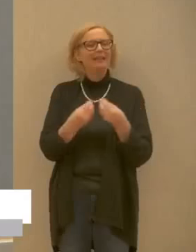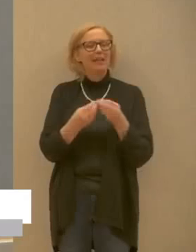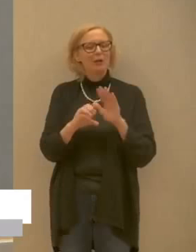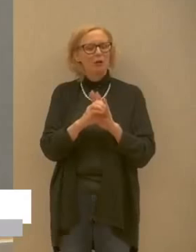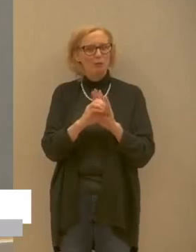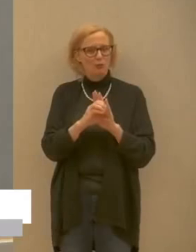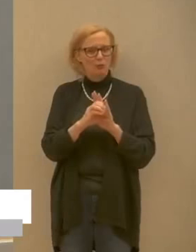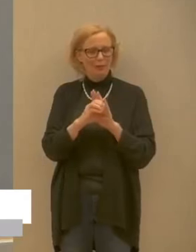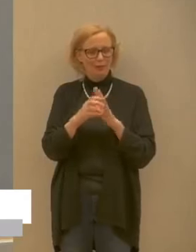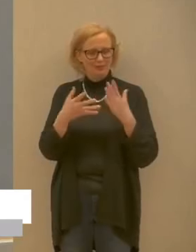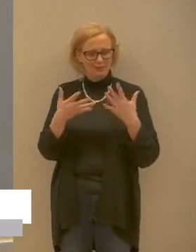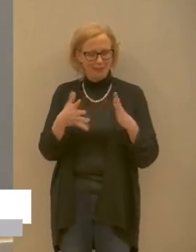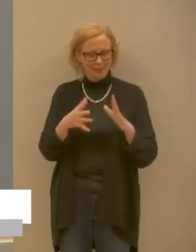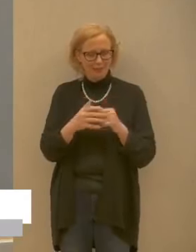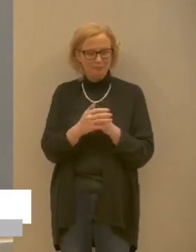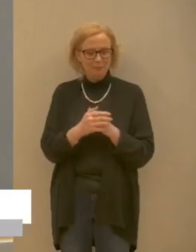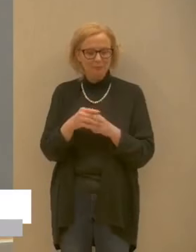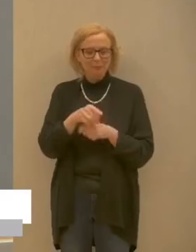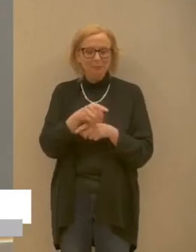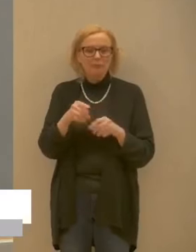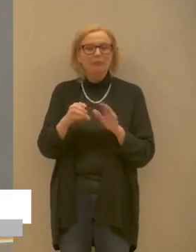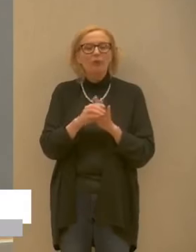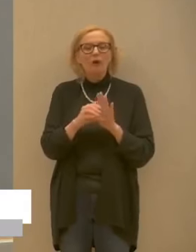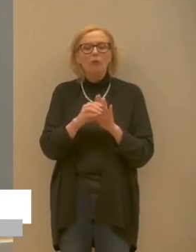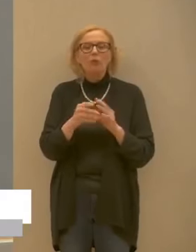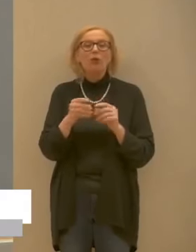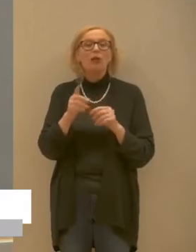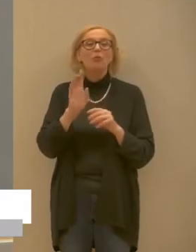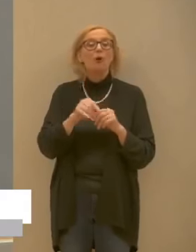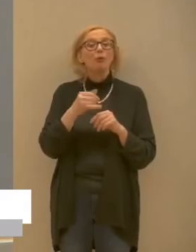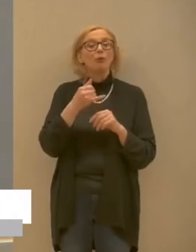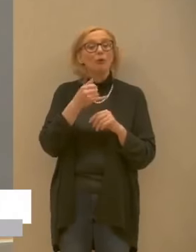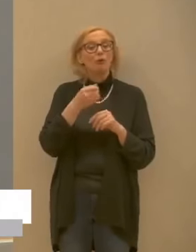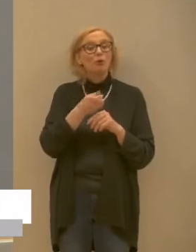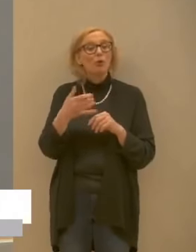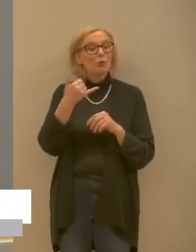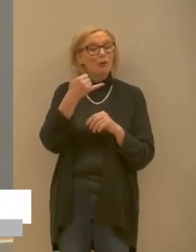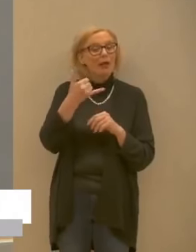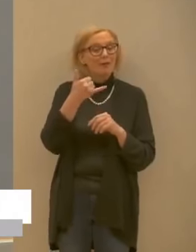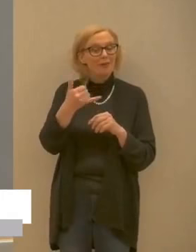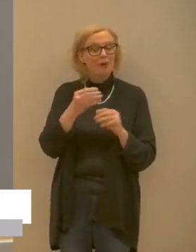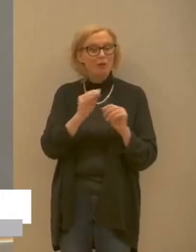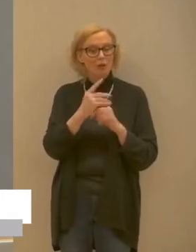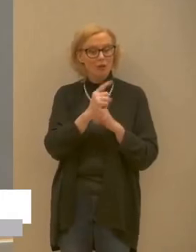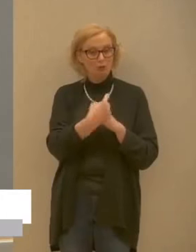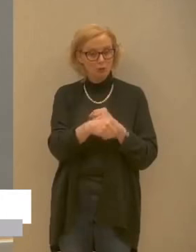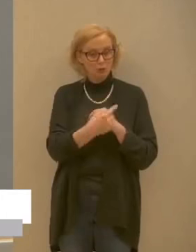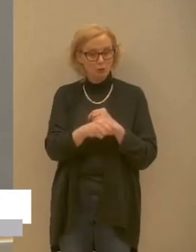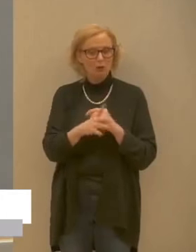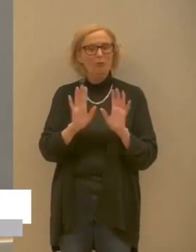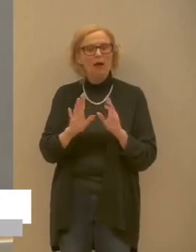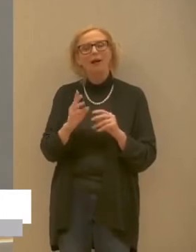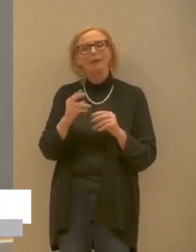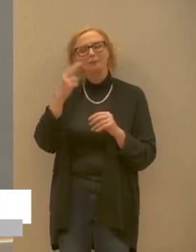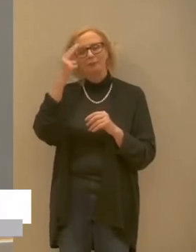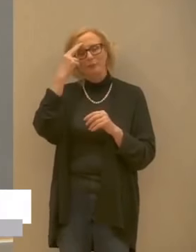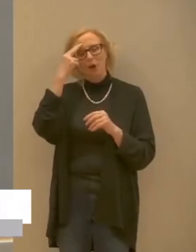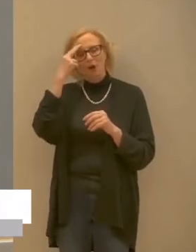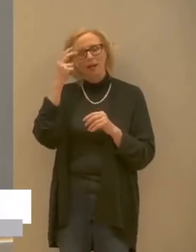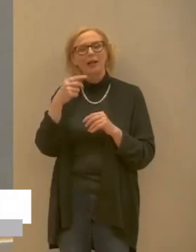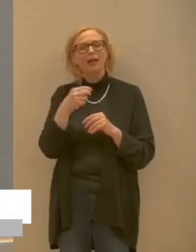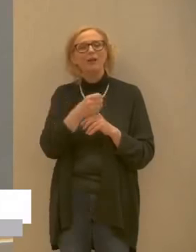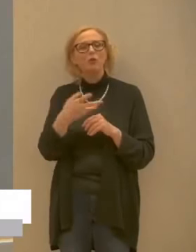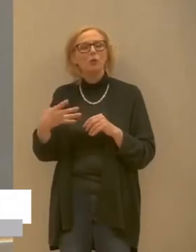dato un numero loro singolarmente però ricordo il numero del Dipartimento delle Politiche